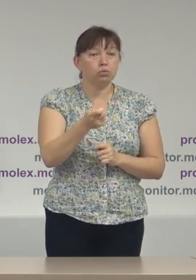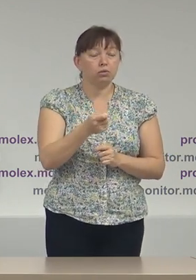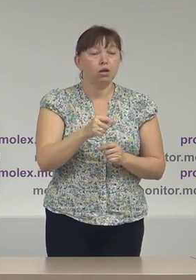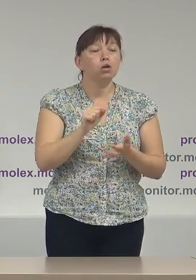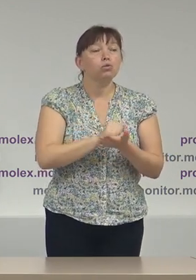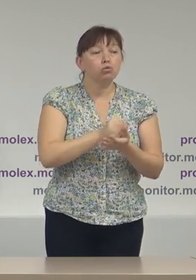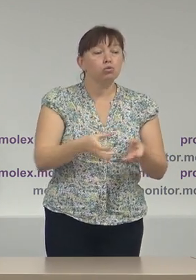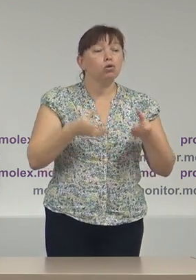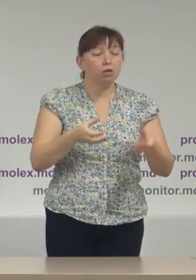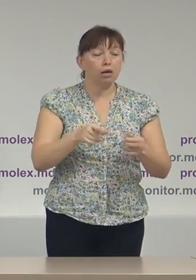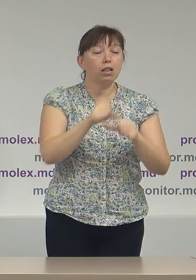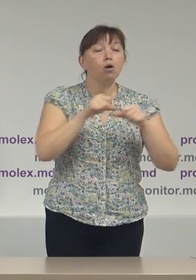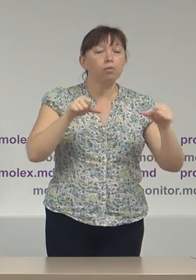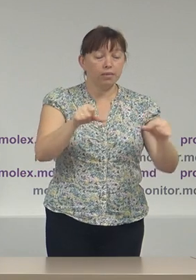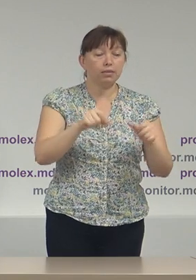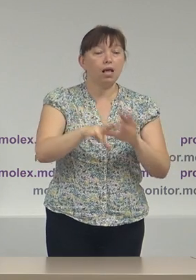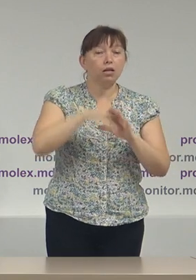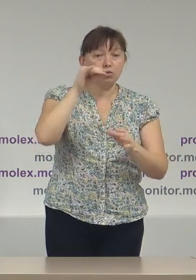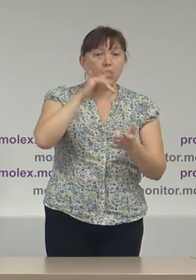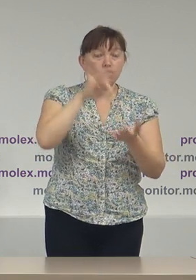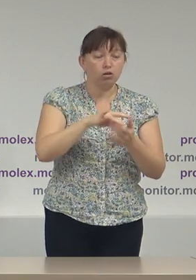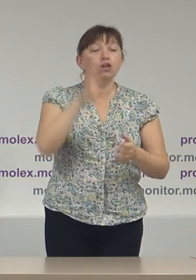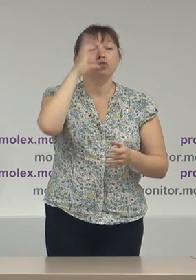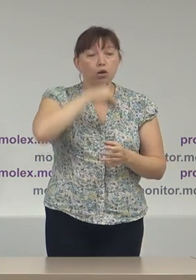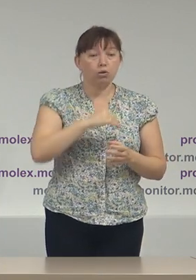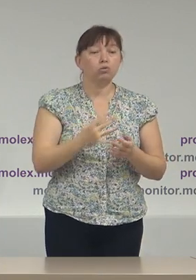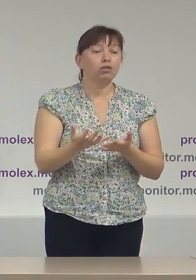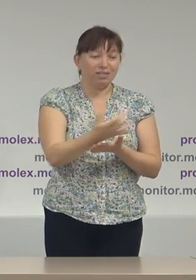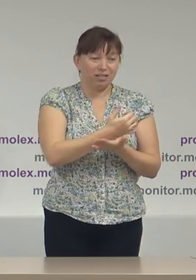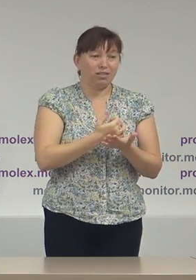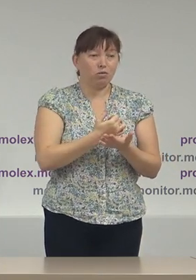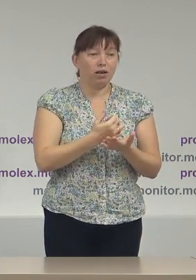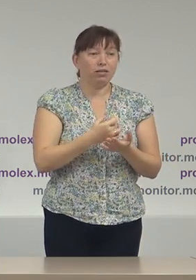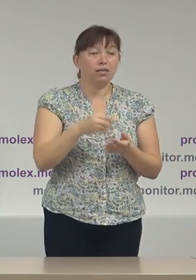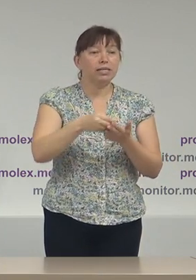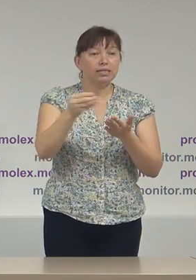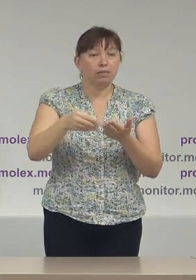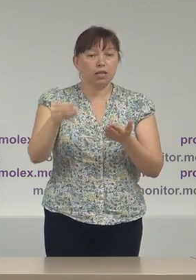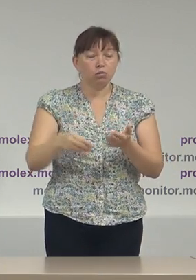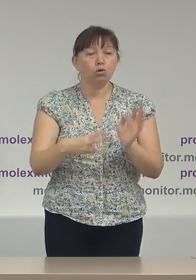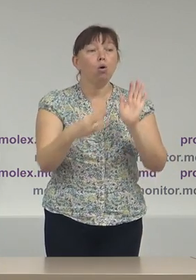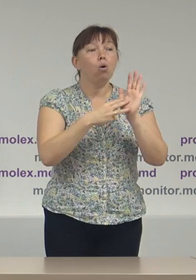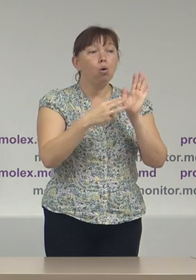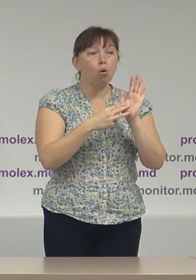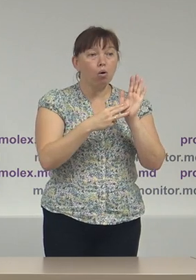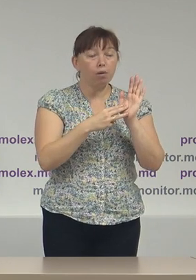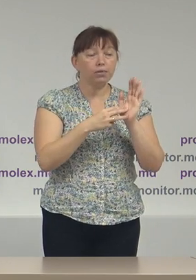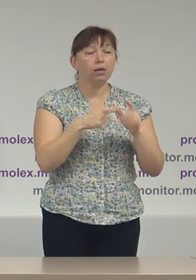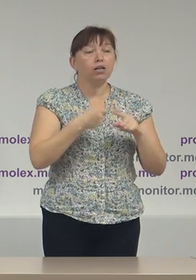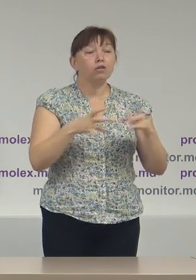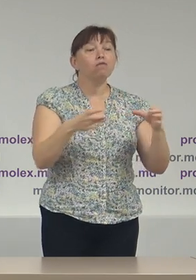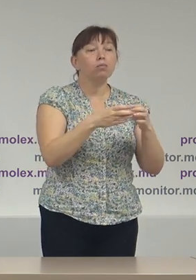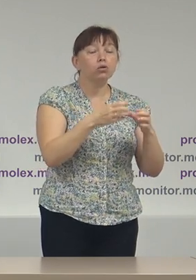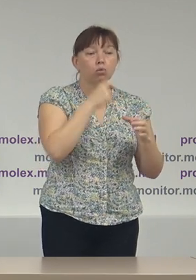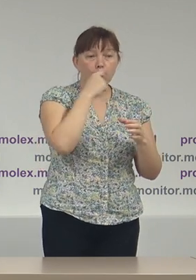dosarele la Comisie Electorală Centrală și au reușit să colecteze semnături, opt sunt formațiuni